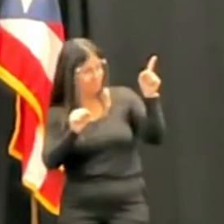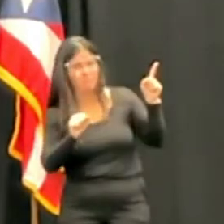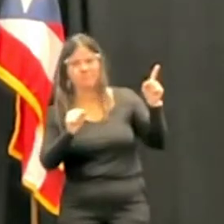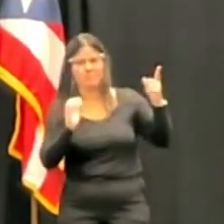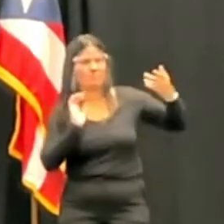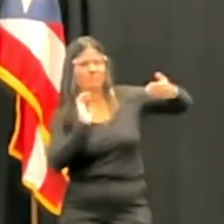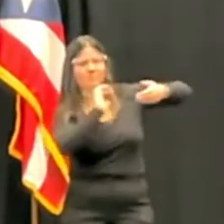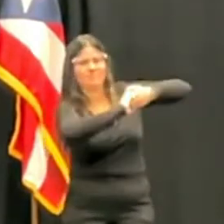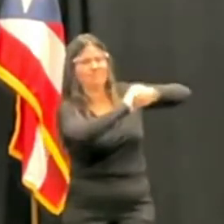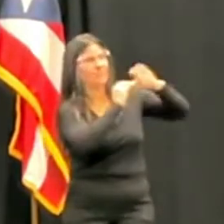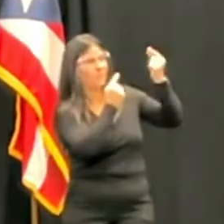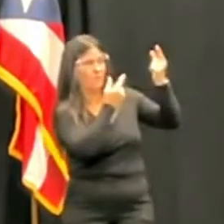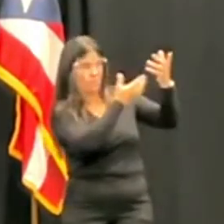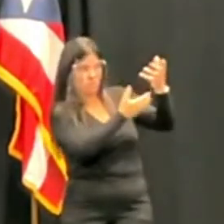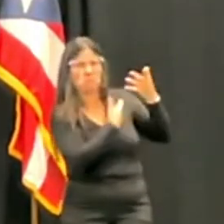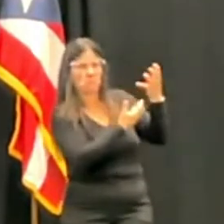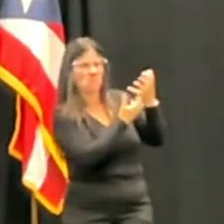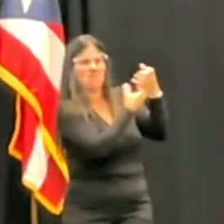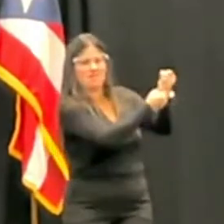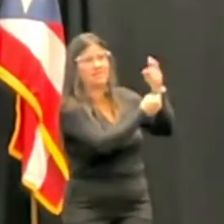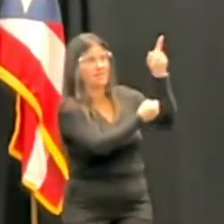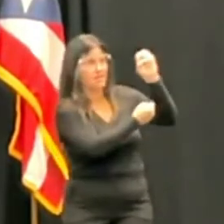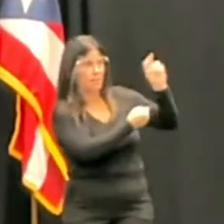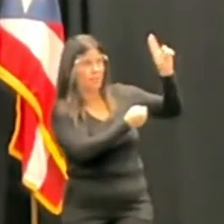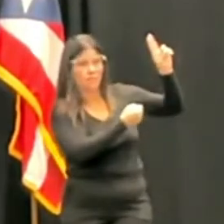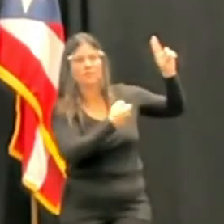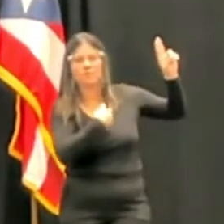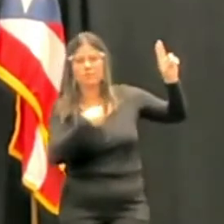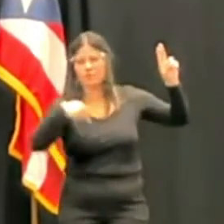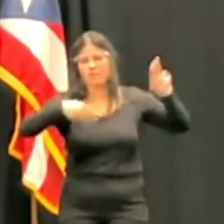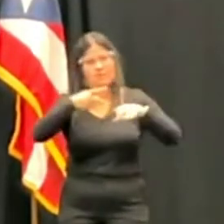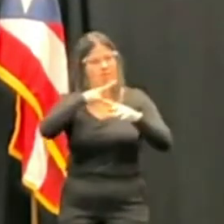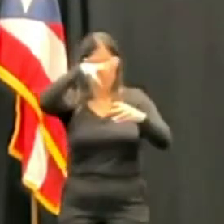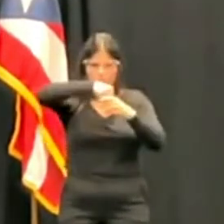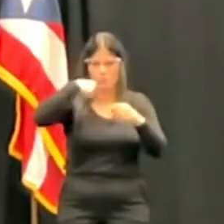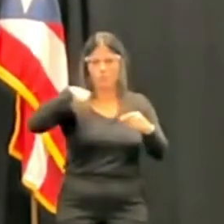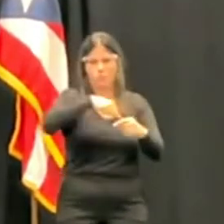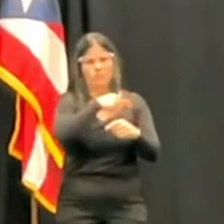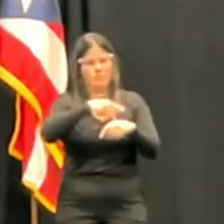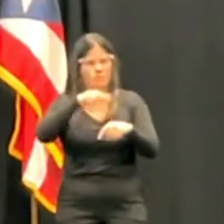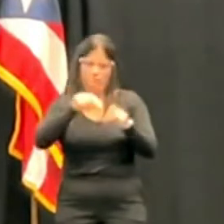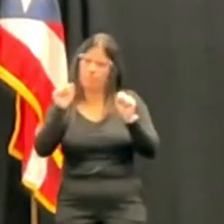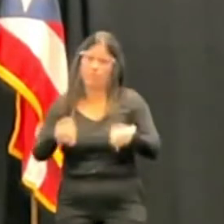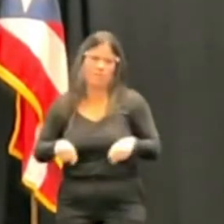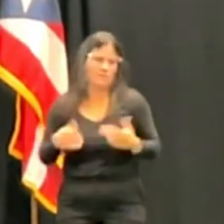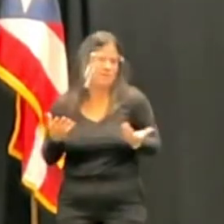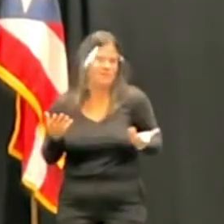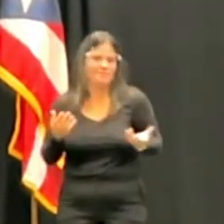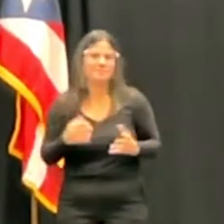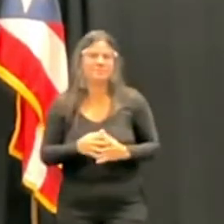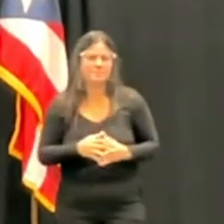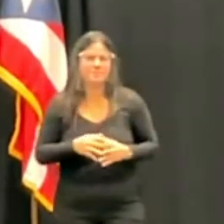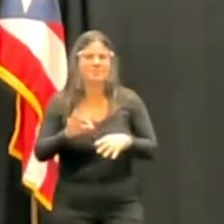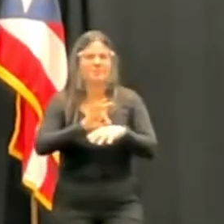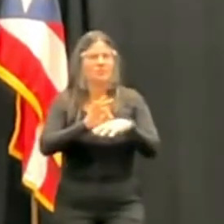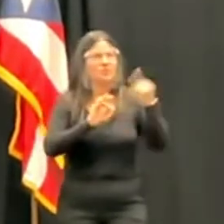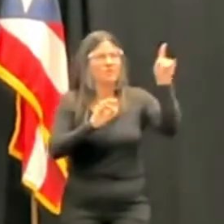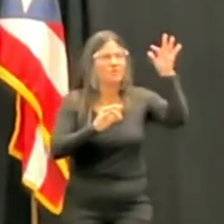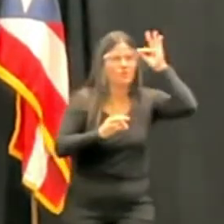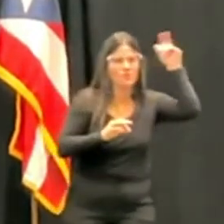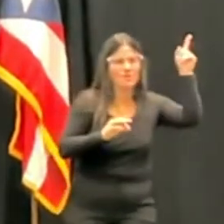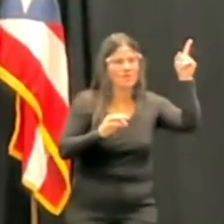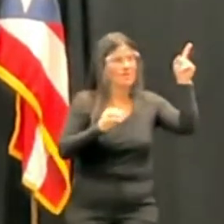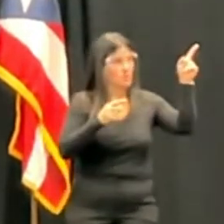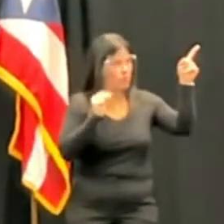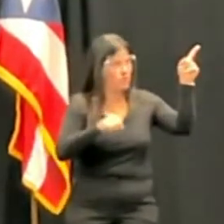confianza, y yo tengo que ser parte esencial de poderle decir a los funcionarios federales, mira, sí, se está manejando